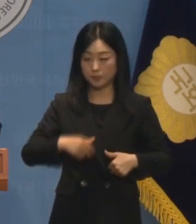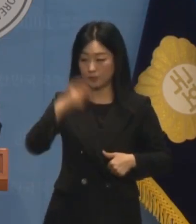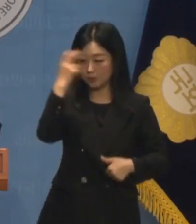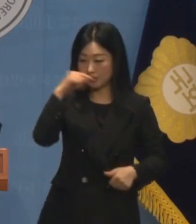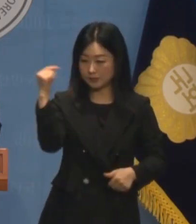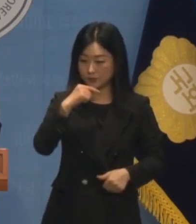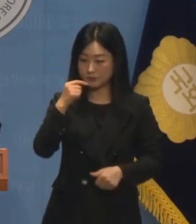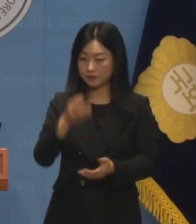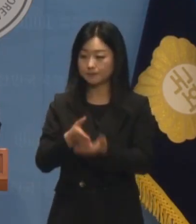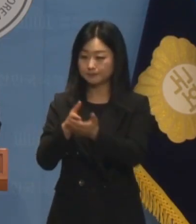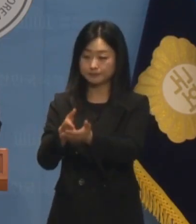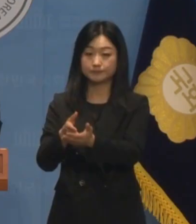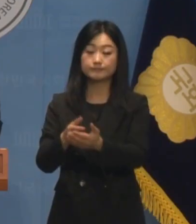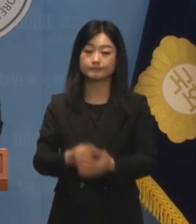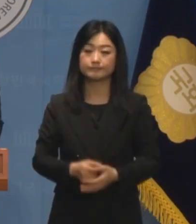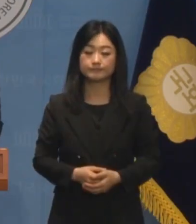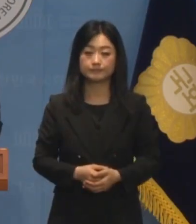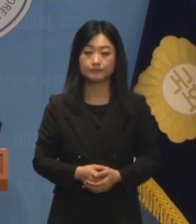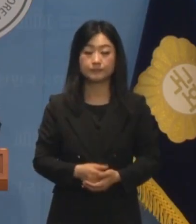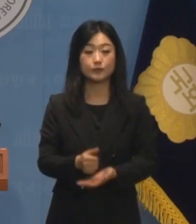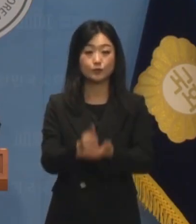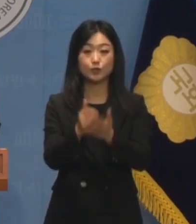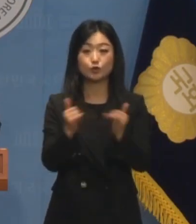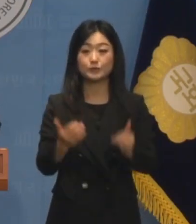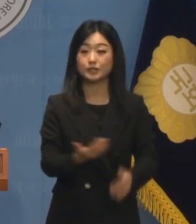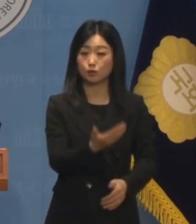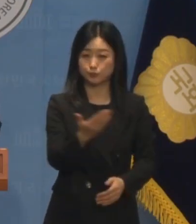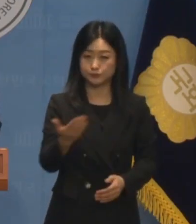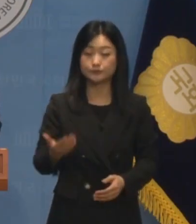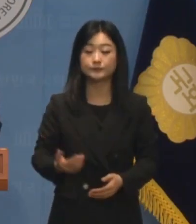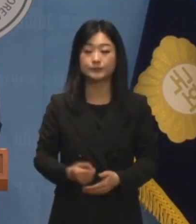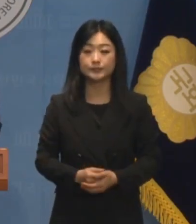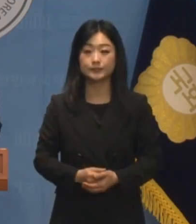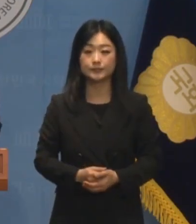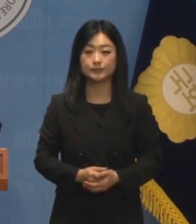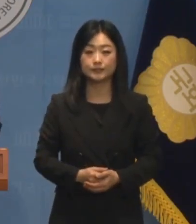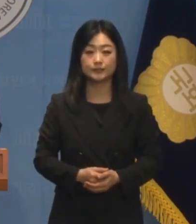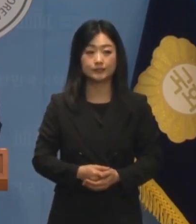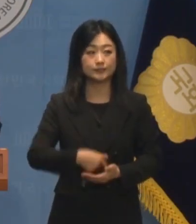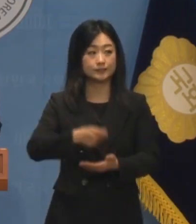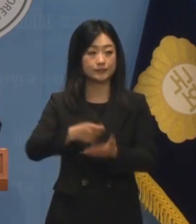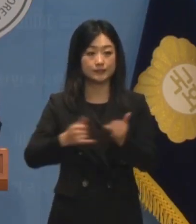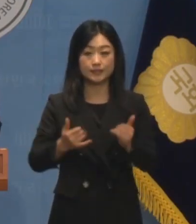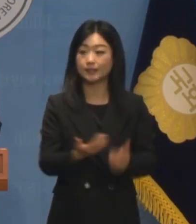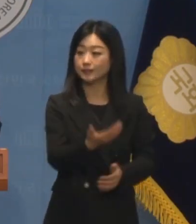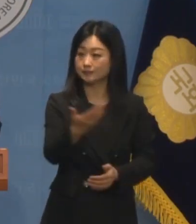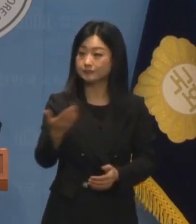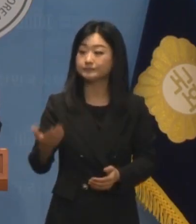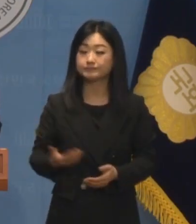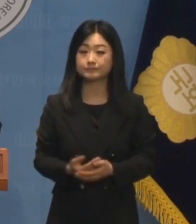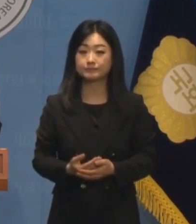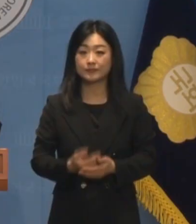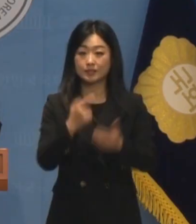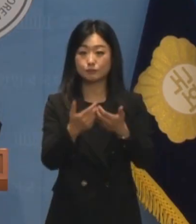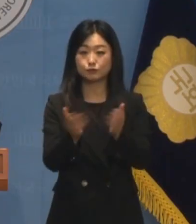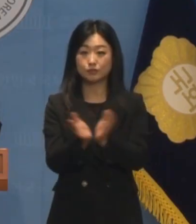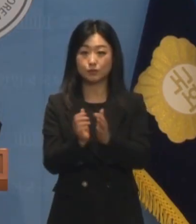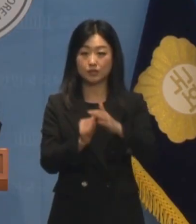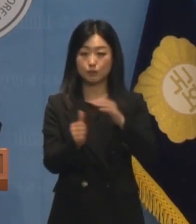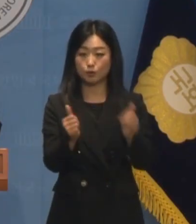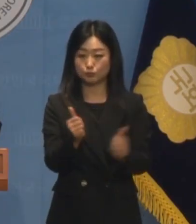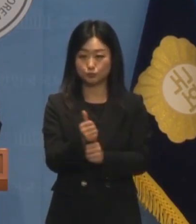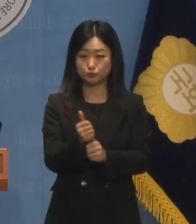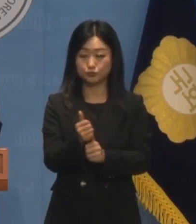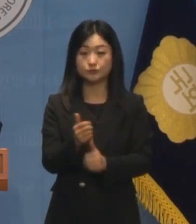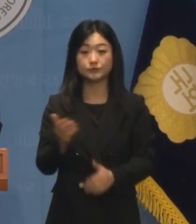촉구합니다. 존경하는 국민 여러분 그리고 언론인 여러분 더불어민주당 원내부대표를 맡고